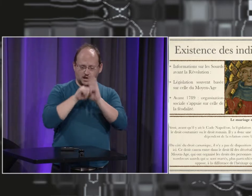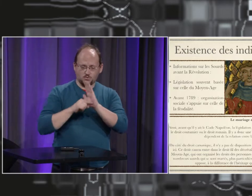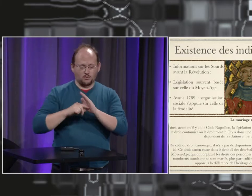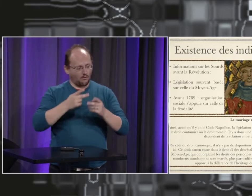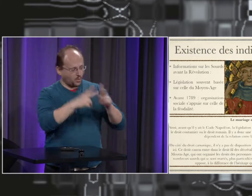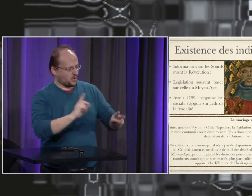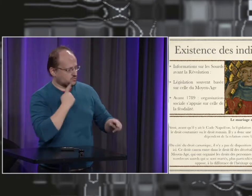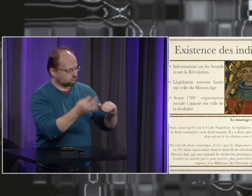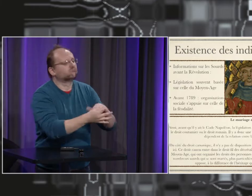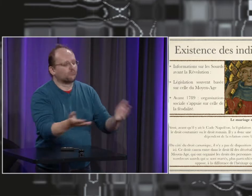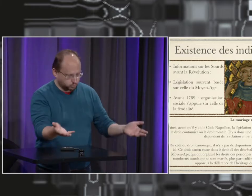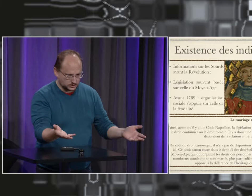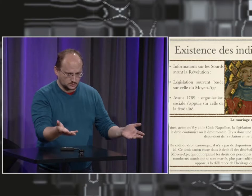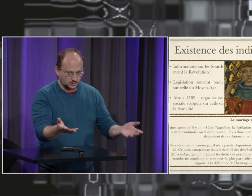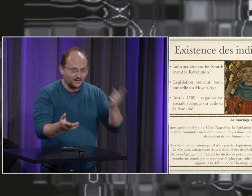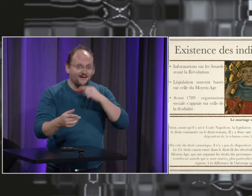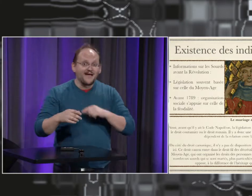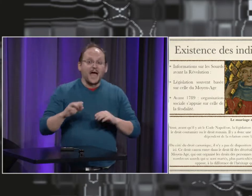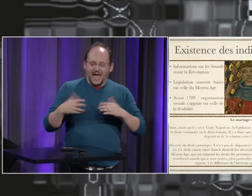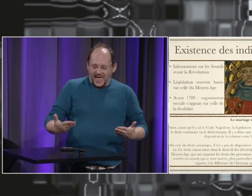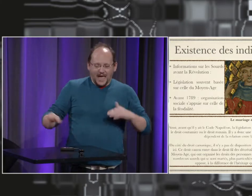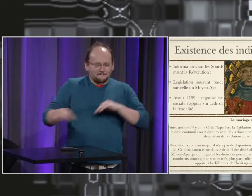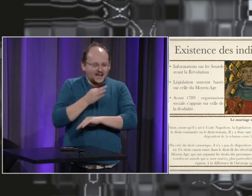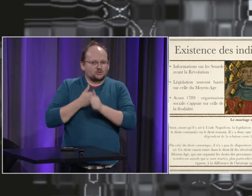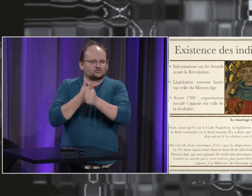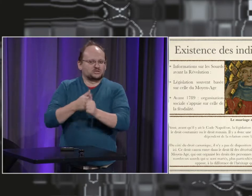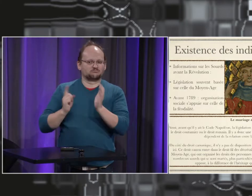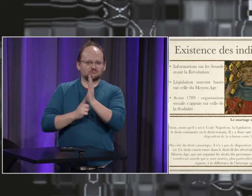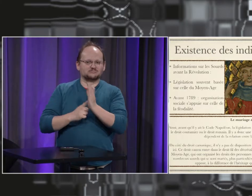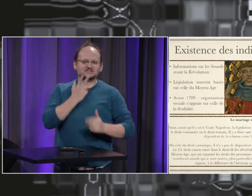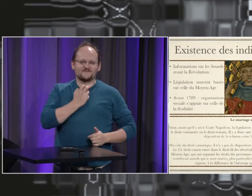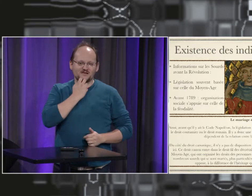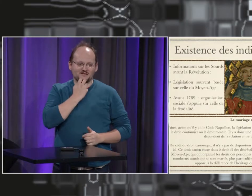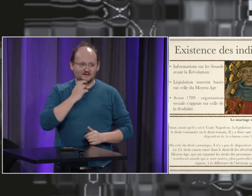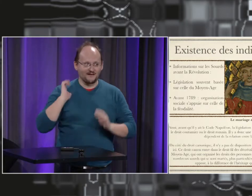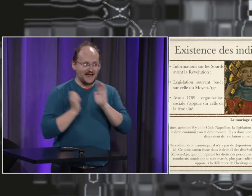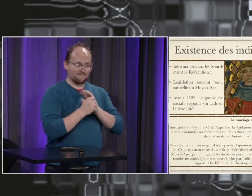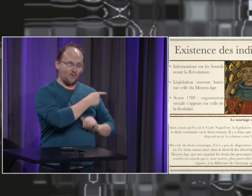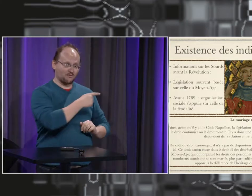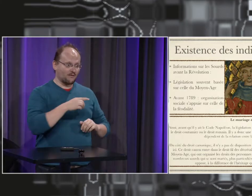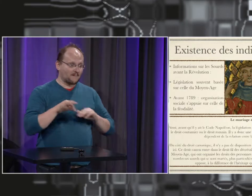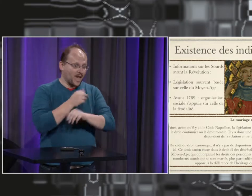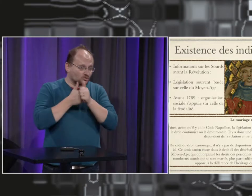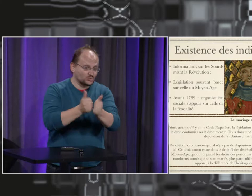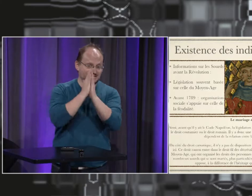et qui autorisaient aux sourds de se marier. Et aujourd'hui, on est dans le droit civil.